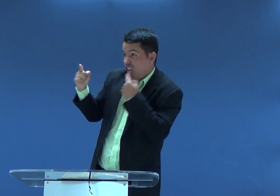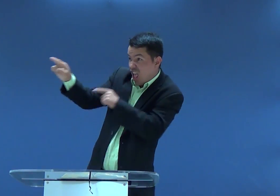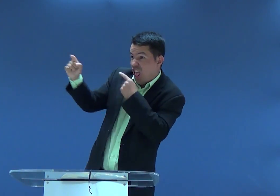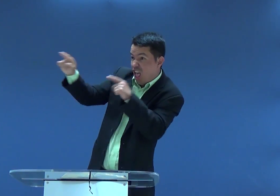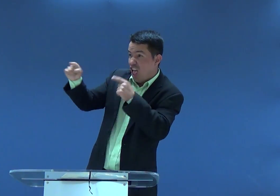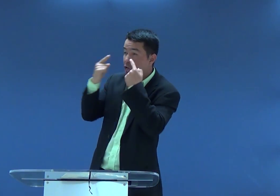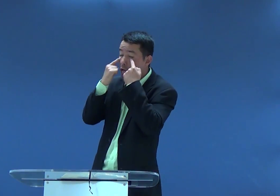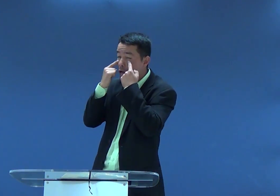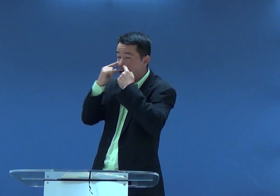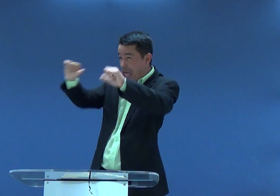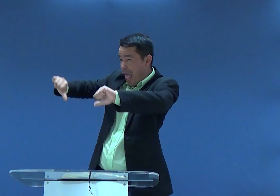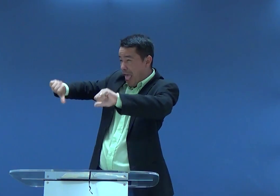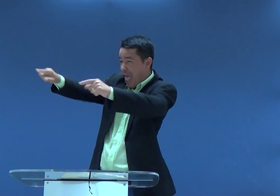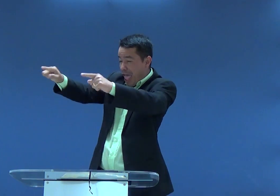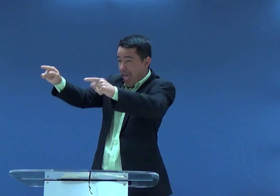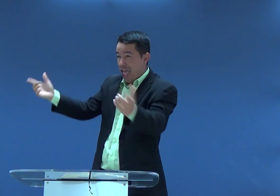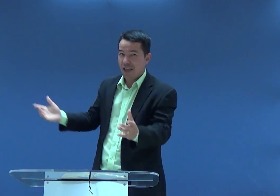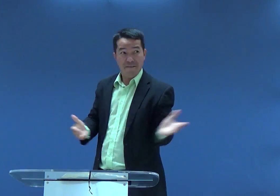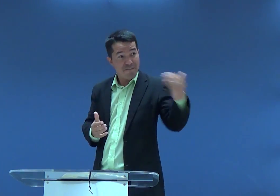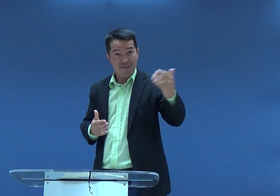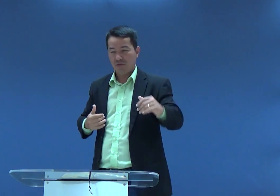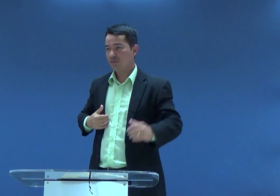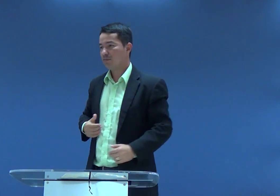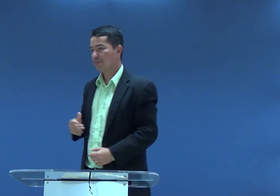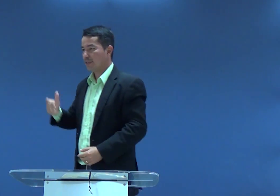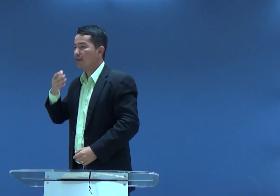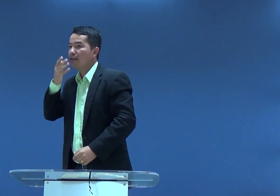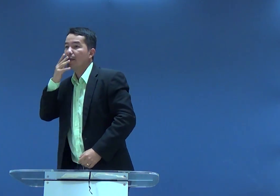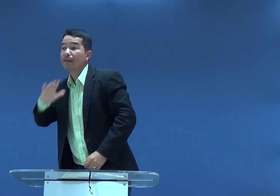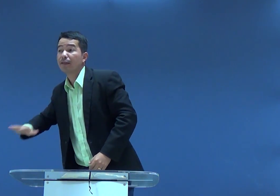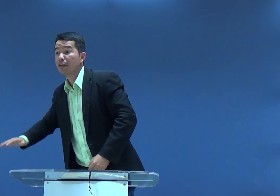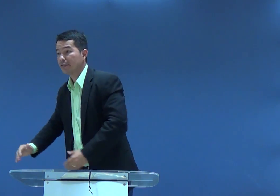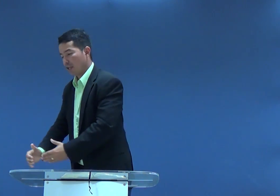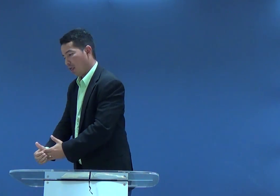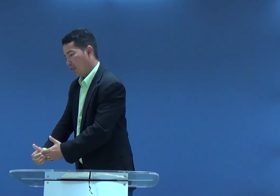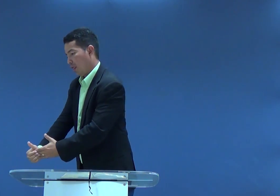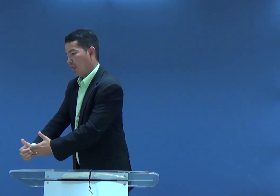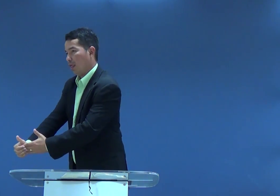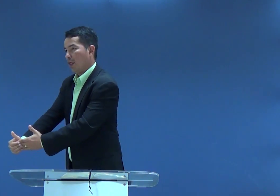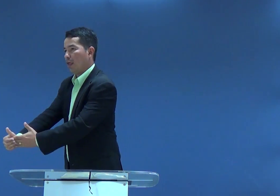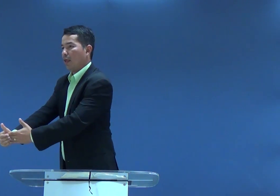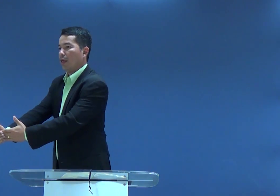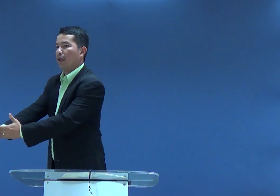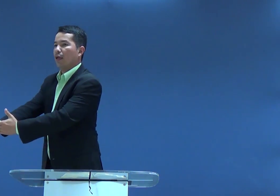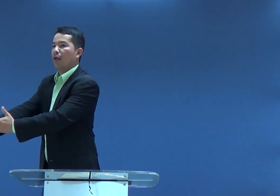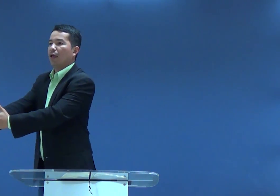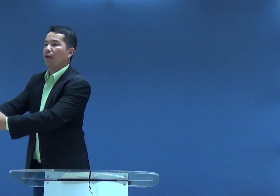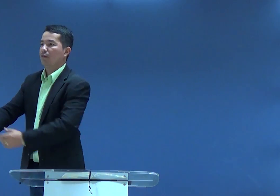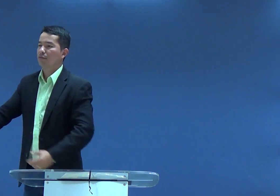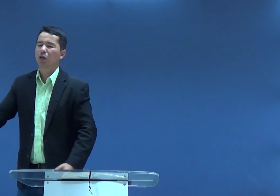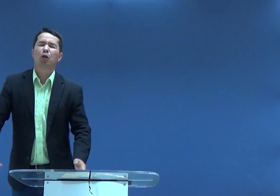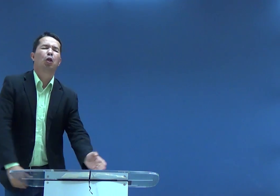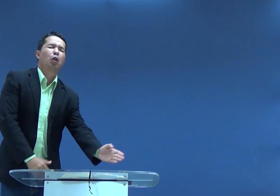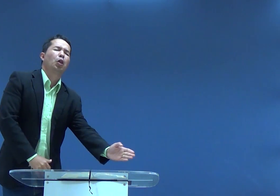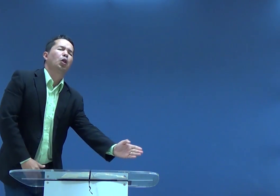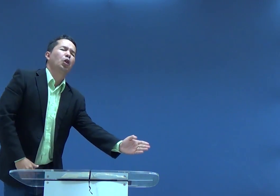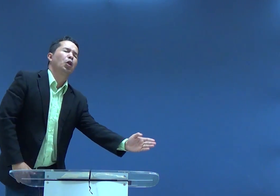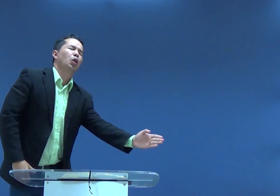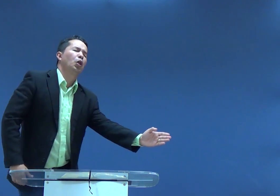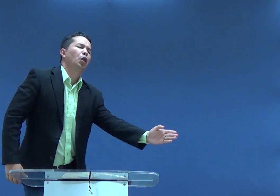para a dar a risada dele, traz ele aqui porque ele está cego, vamos brincar, vamos zoar. ia guiar em Sansão